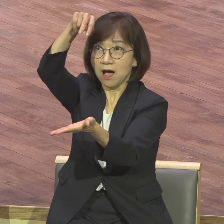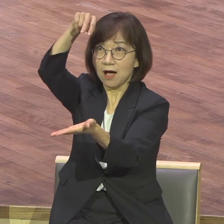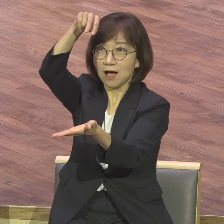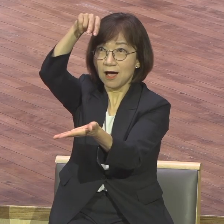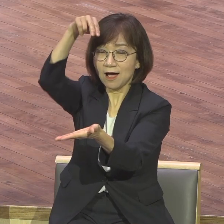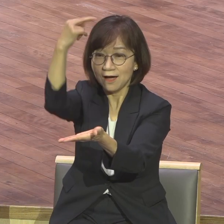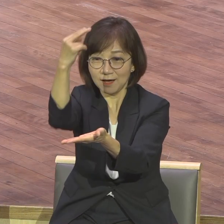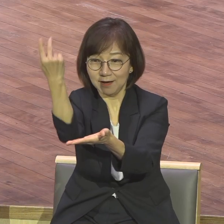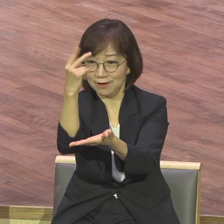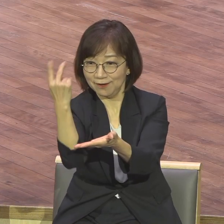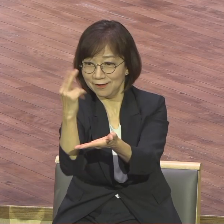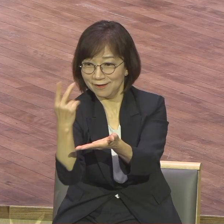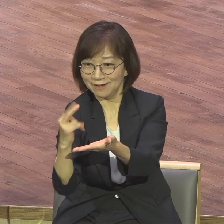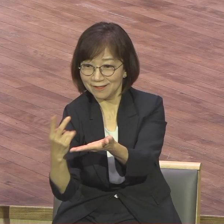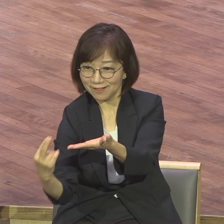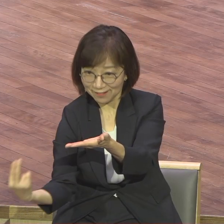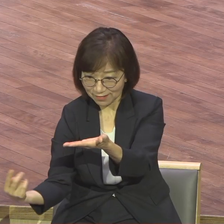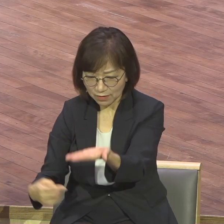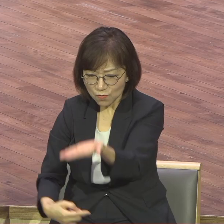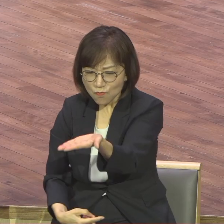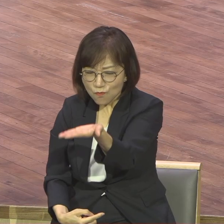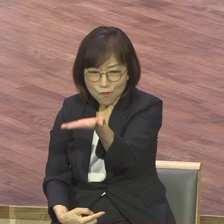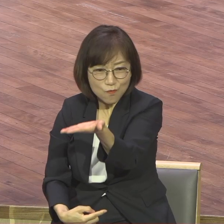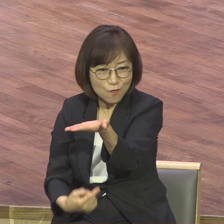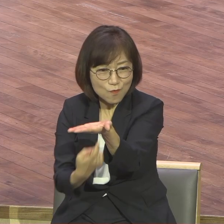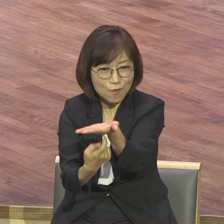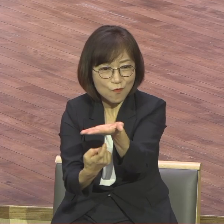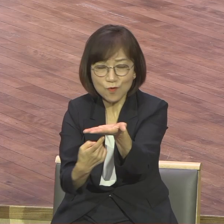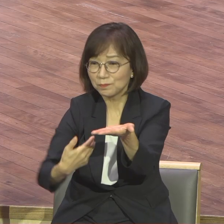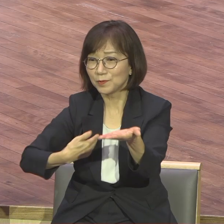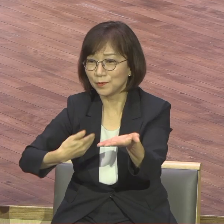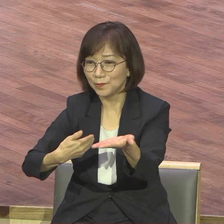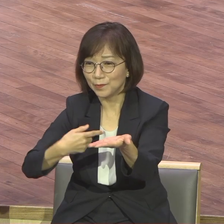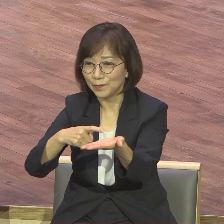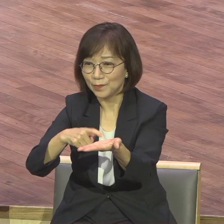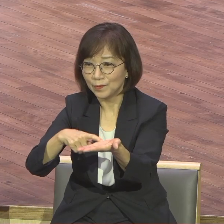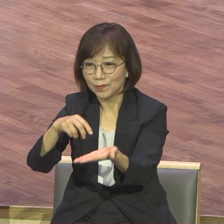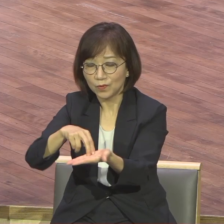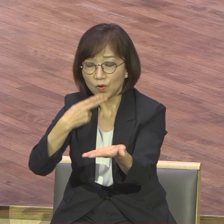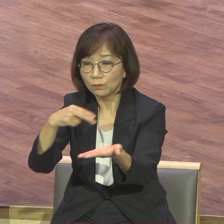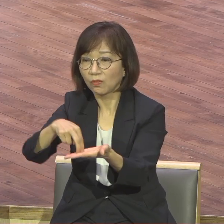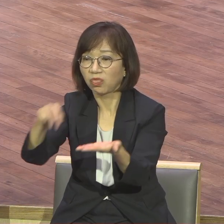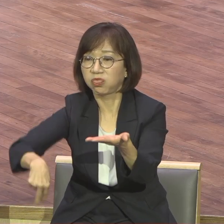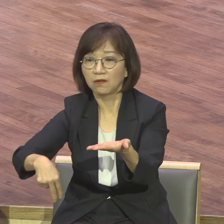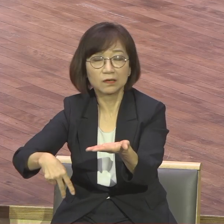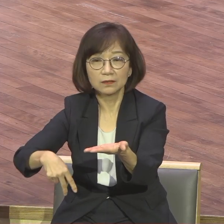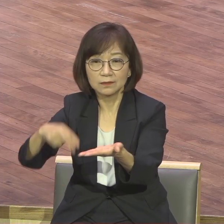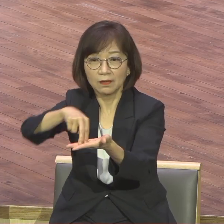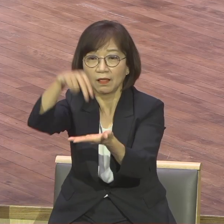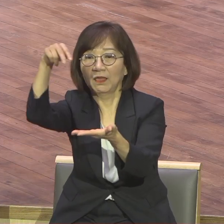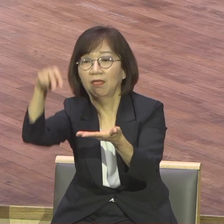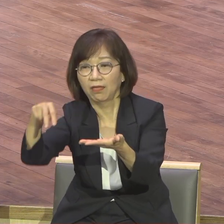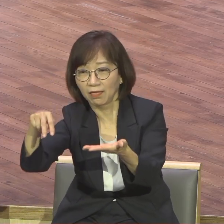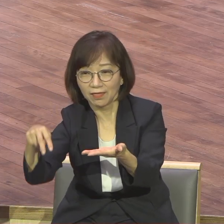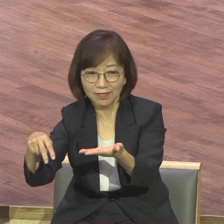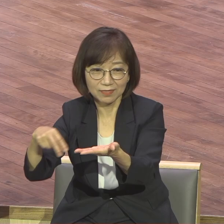싶은 이 아름다운 곡의 동작을 그렇게 스프링보드를 통해서 자수의 간호에